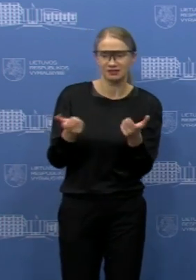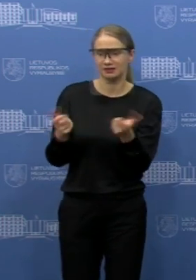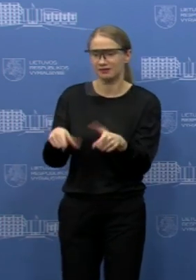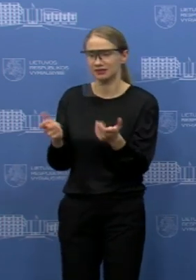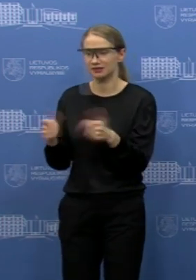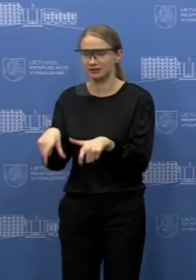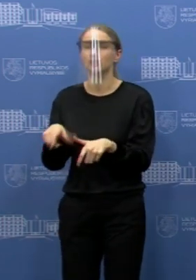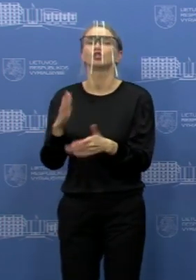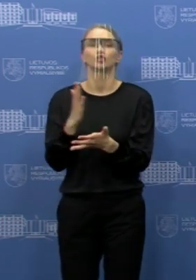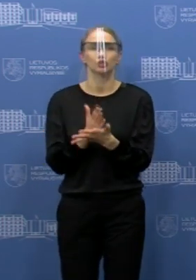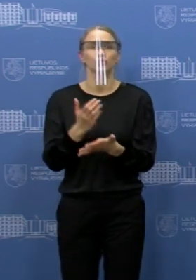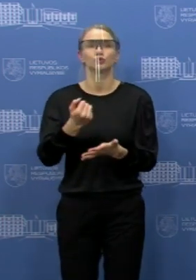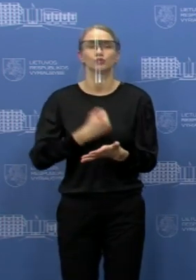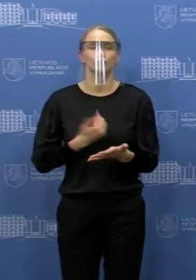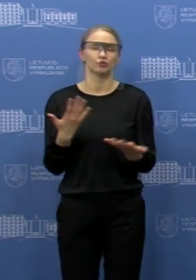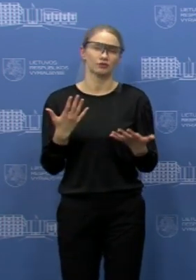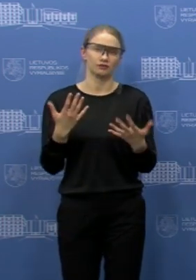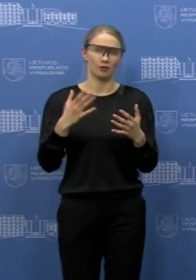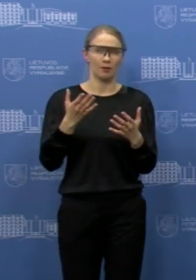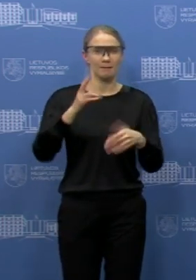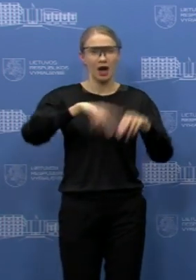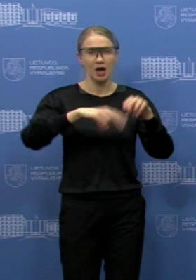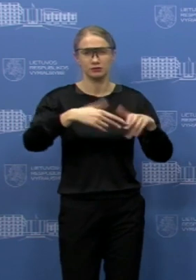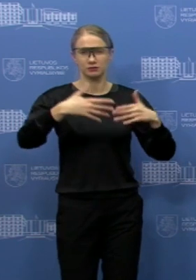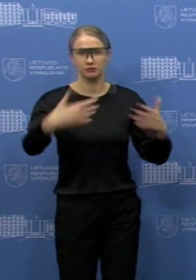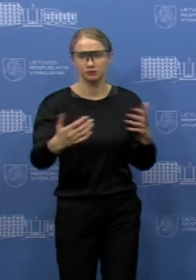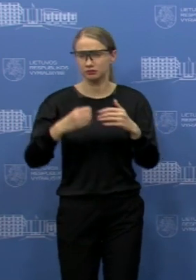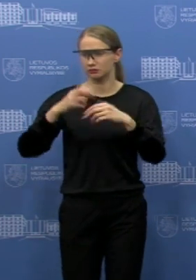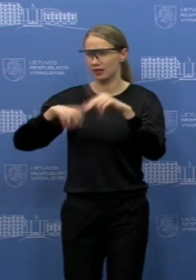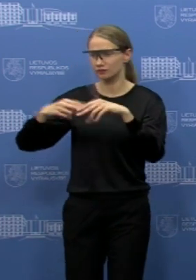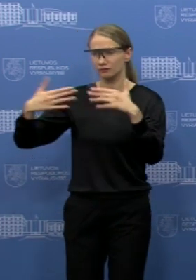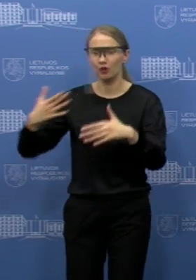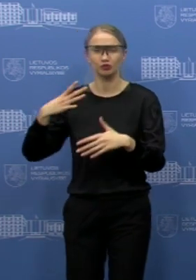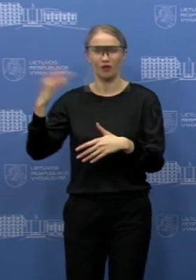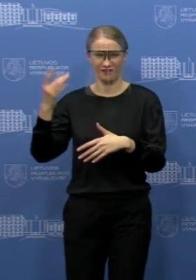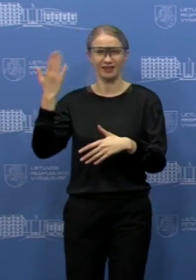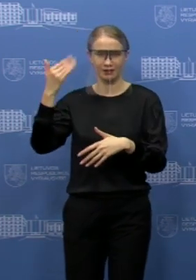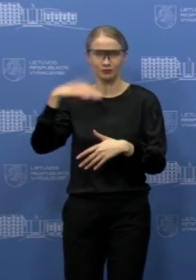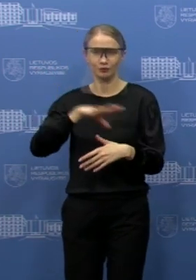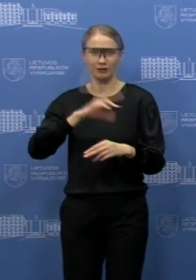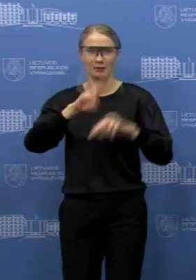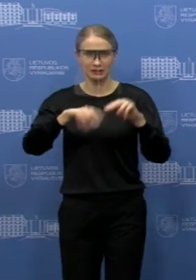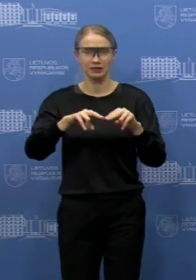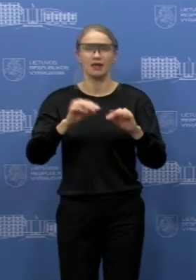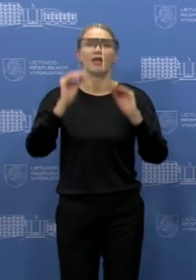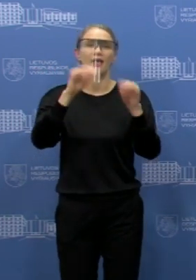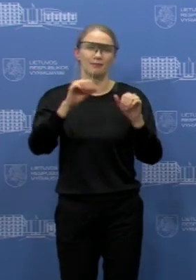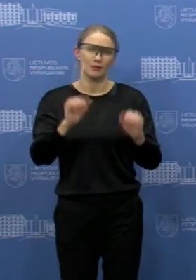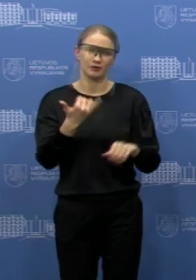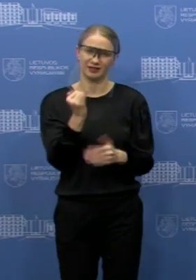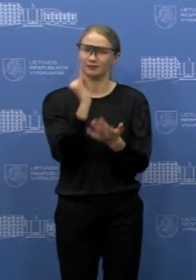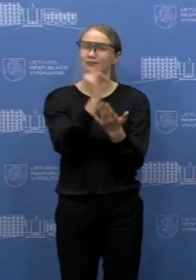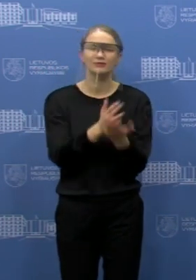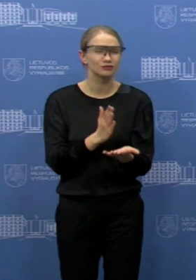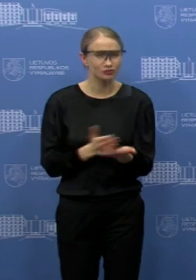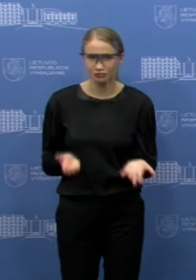paprastai turi didelę infrastruktūrą dar likusią, nuo sovietmečio tikrai, aš manau, rastų sąlygų,